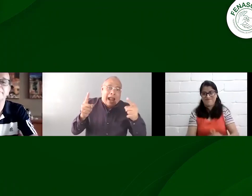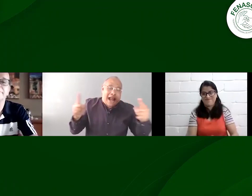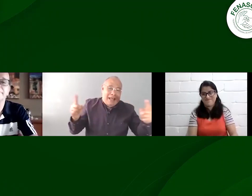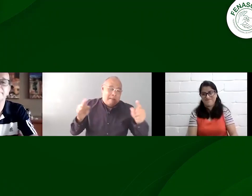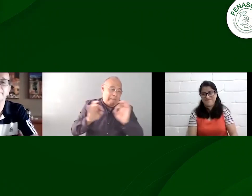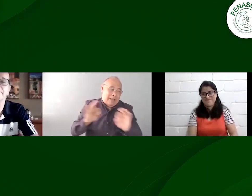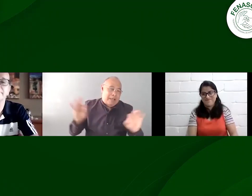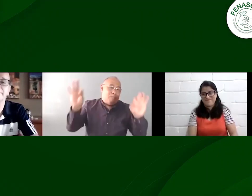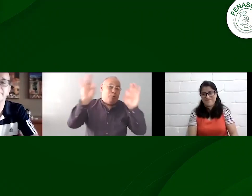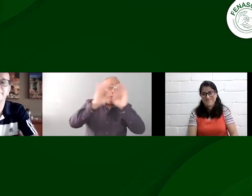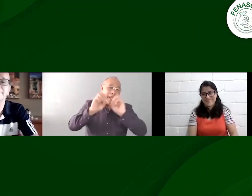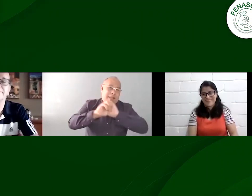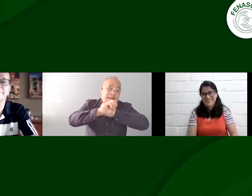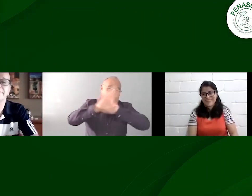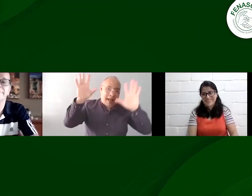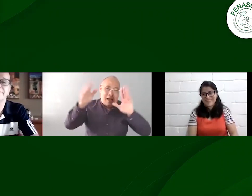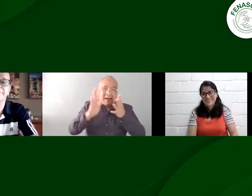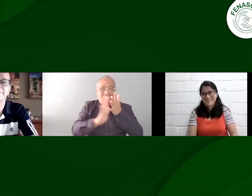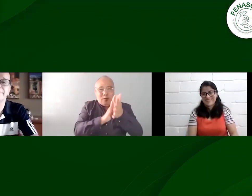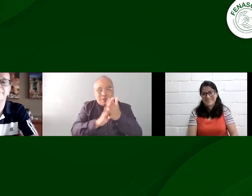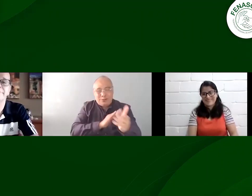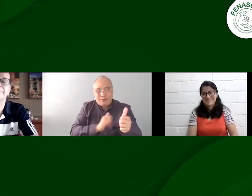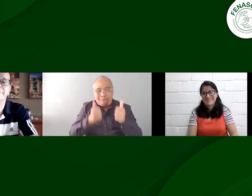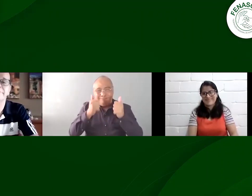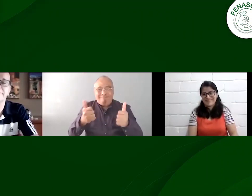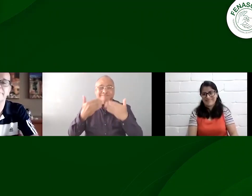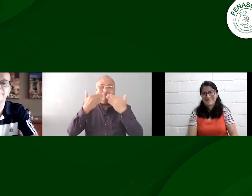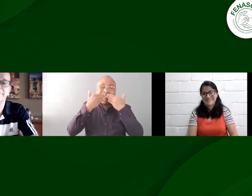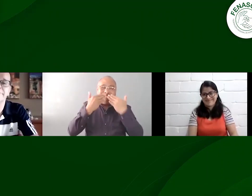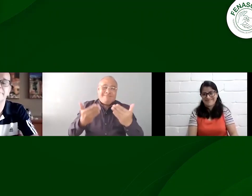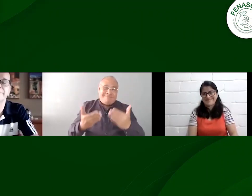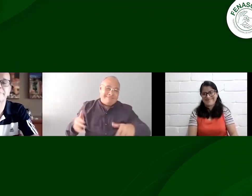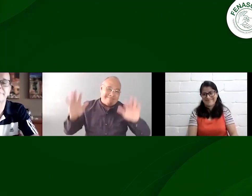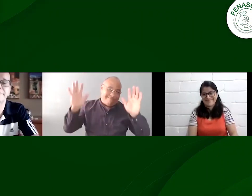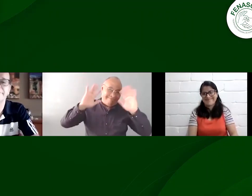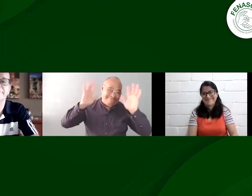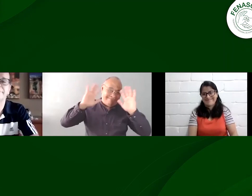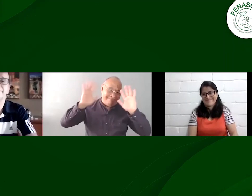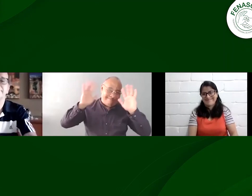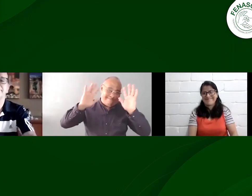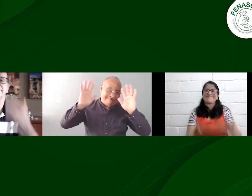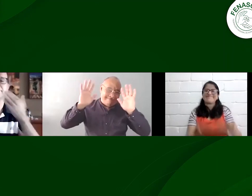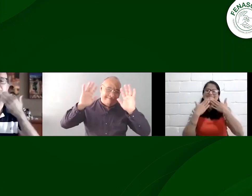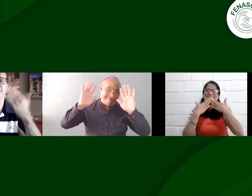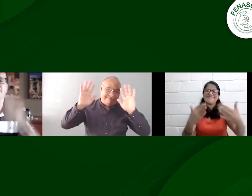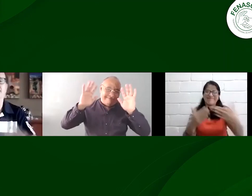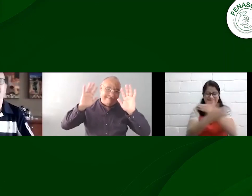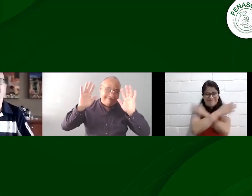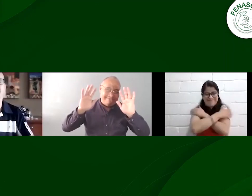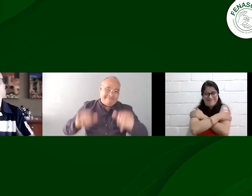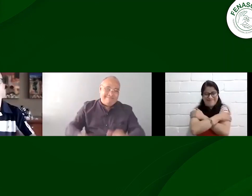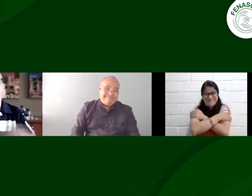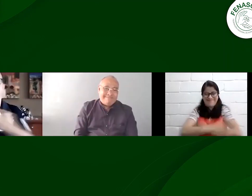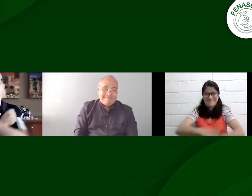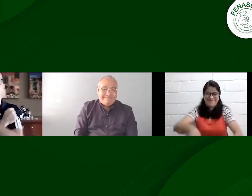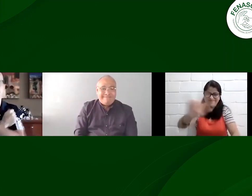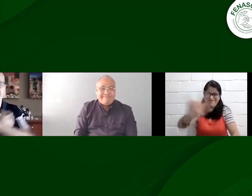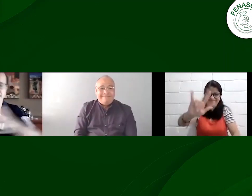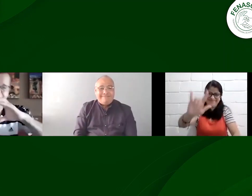muchas gracias nos demoramos mucho más de lo esperado en este video pero queríamos dar esta información hasta luego gracias un